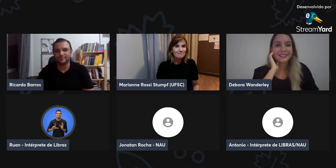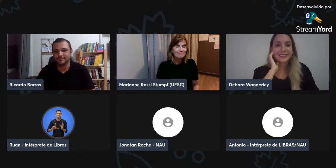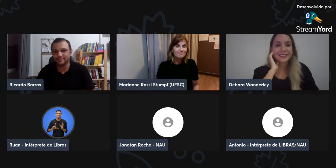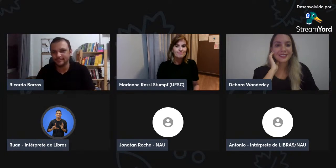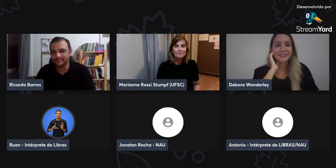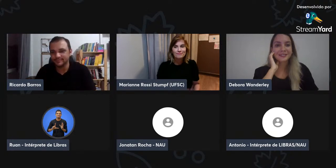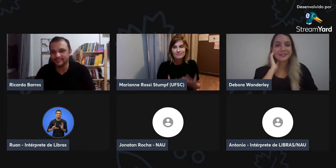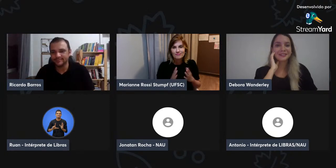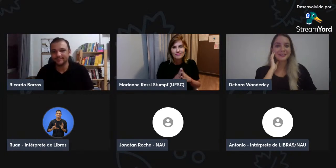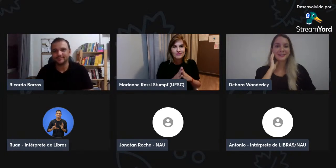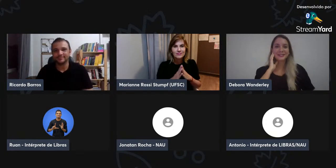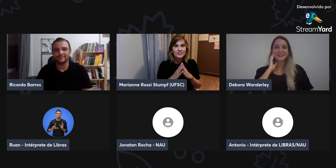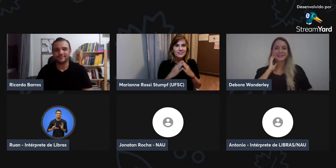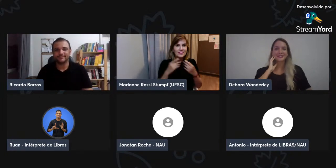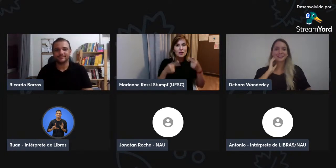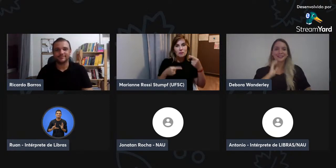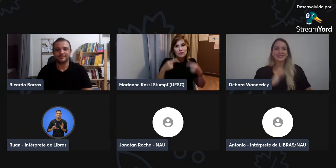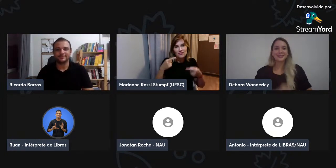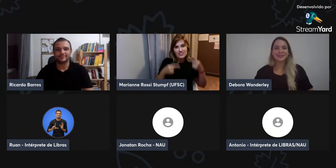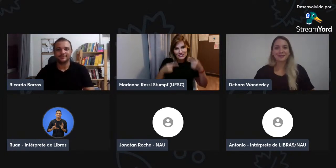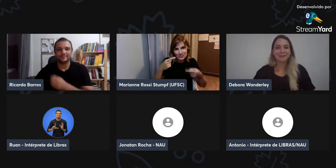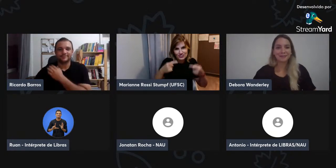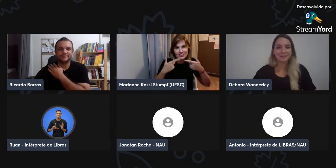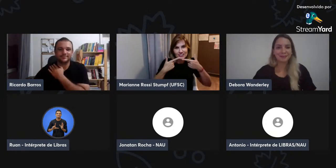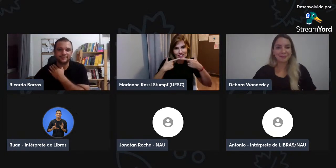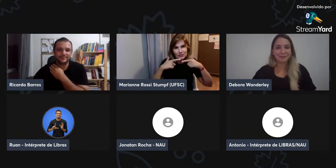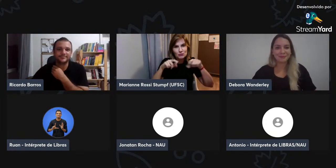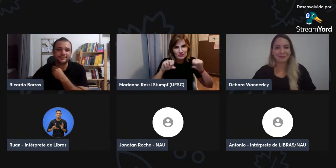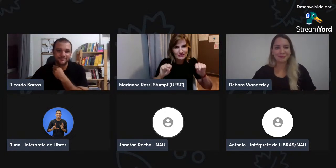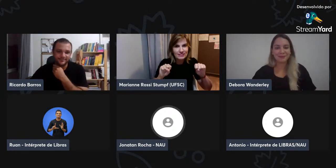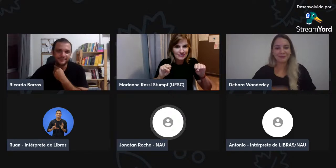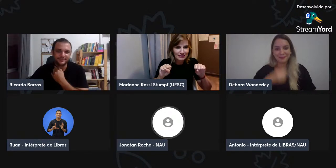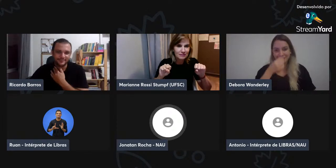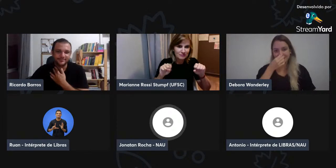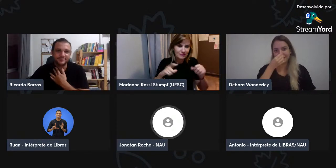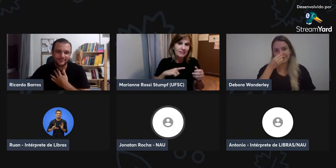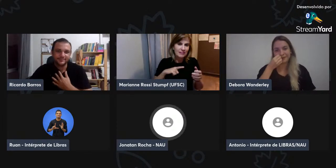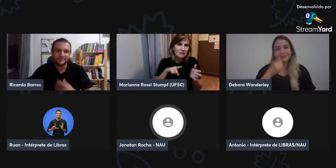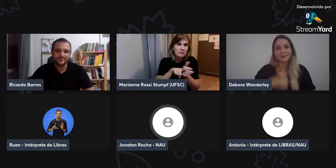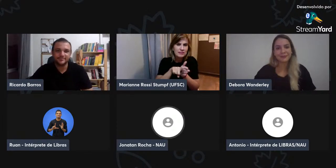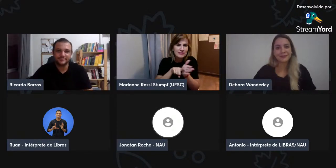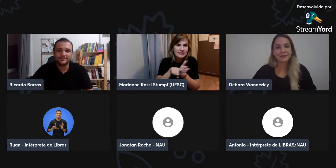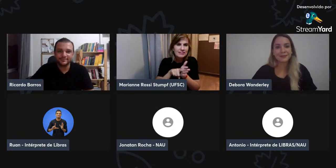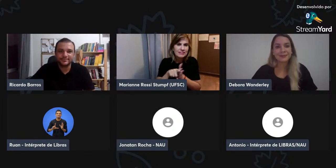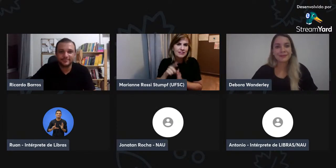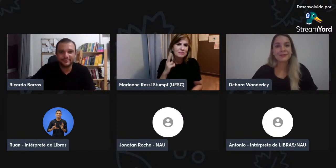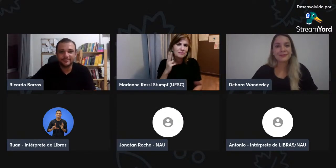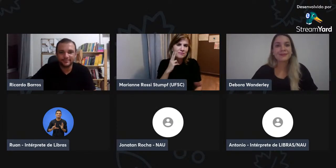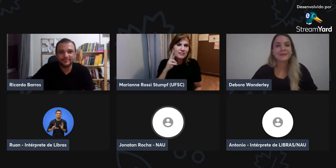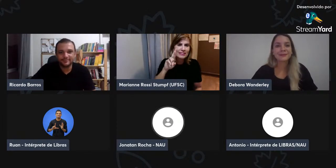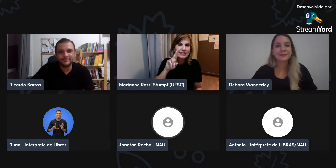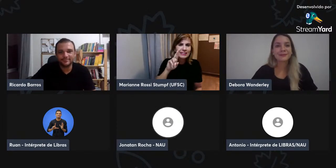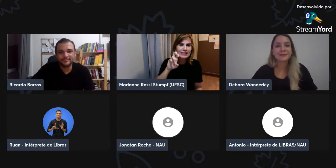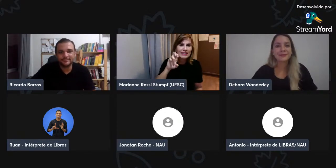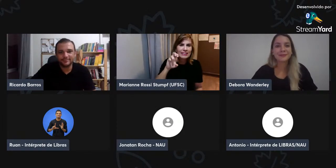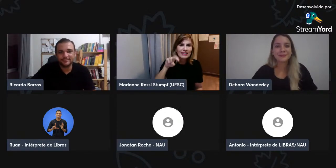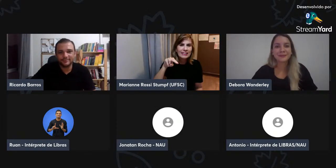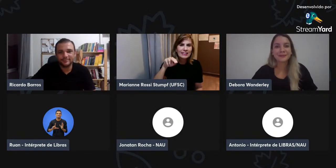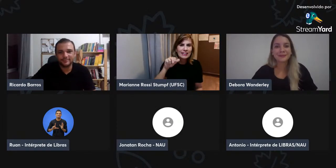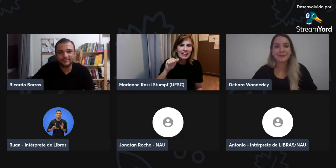a isso ou a falta de domínio das pessoas com relação a esse sistema? Sim, há uma discussão, por